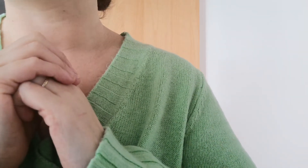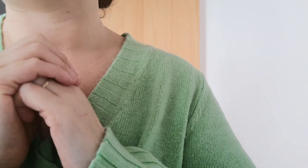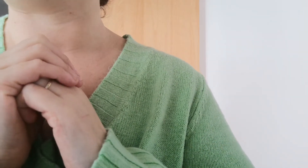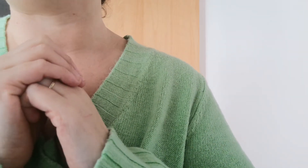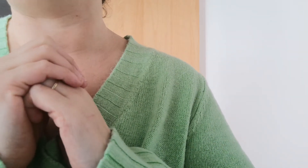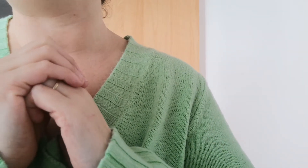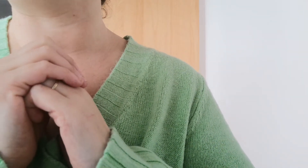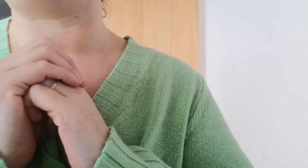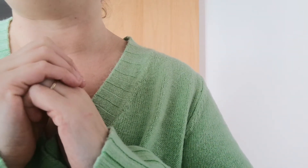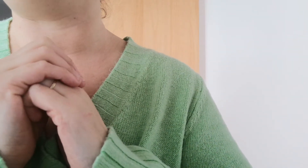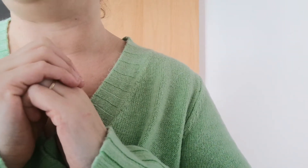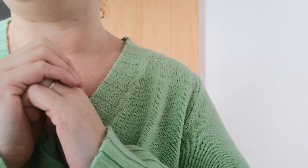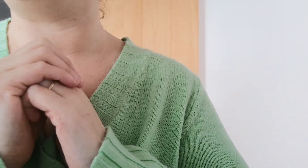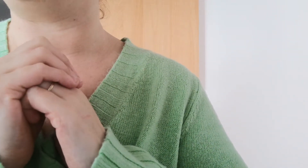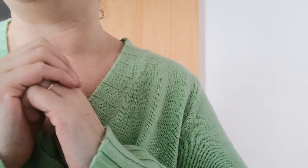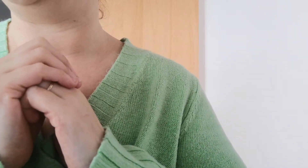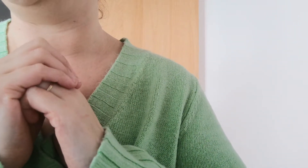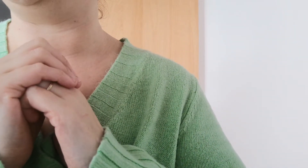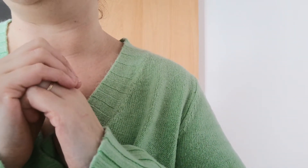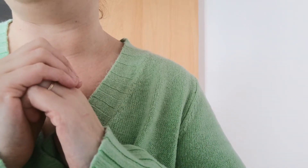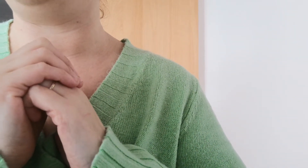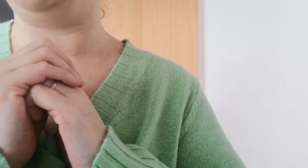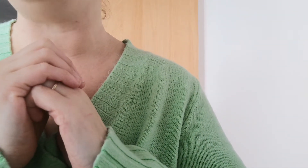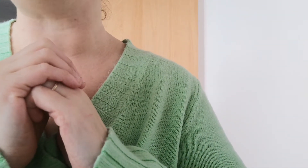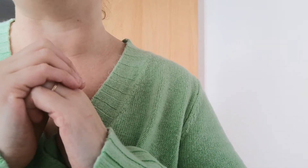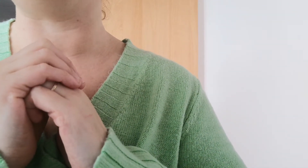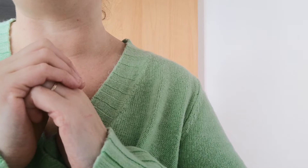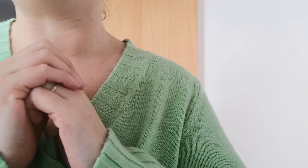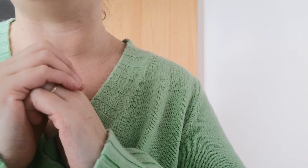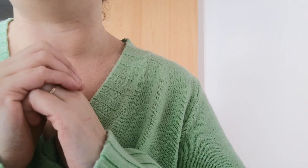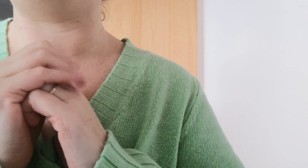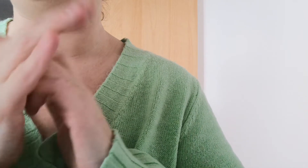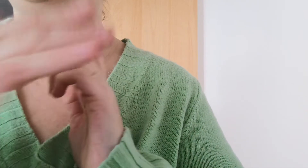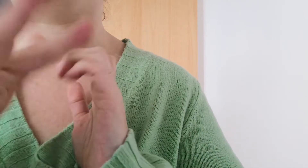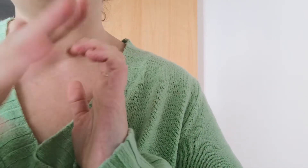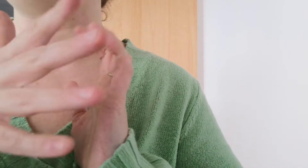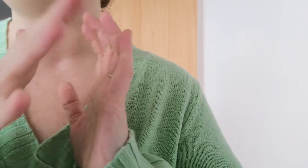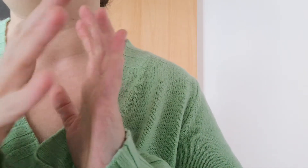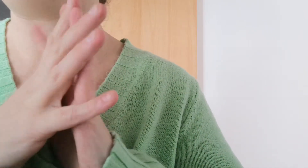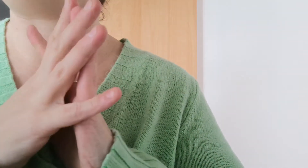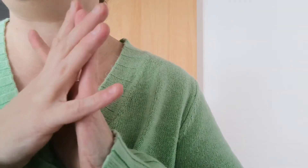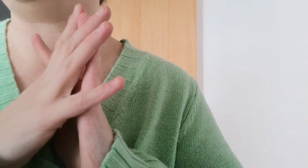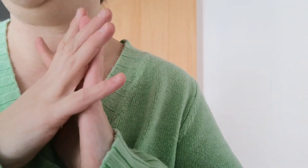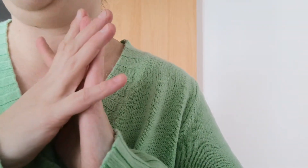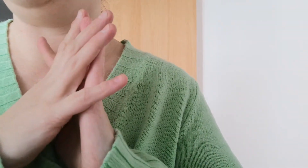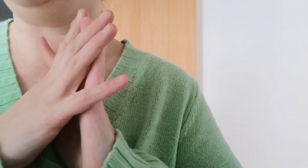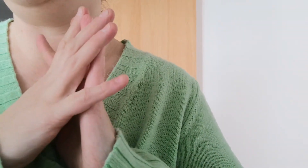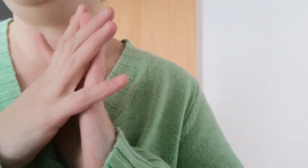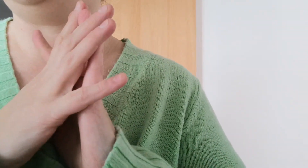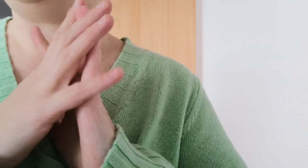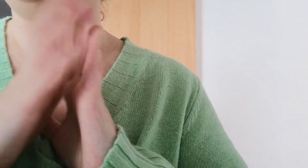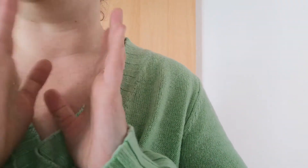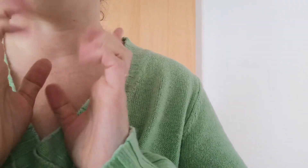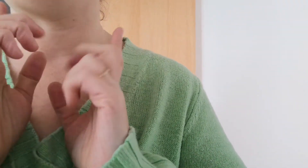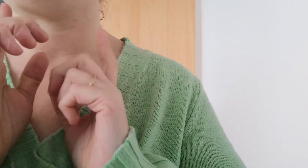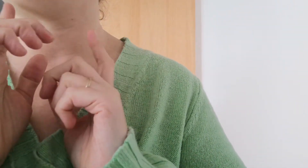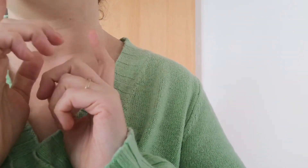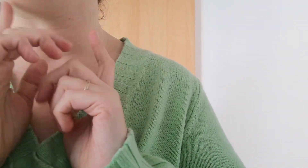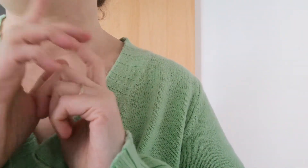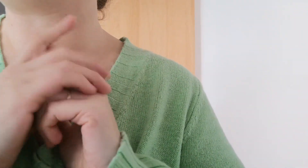sachant qu'on habite dans un corps de ferme donc on a une grande maison qui fait à peu près un petit peu moins de 200 mètres carrés et nous avons aussi beaucoup